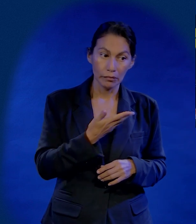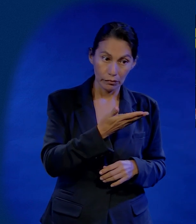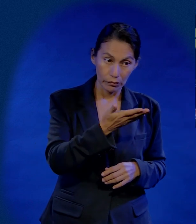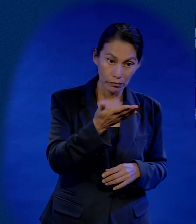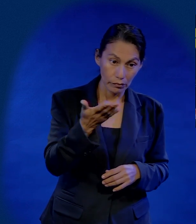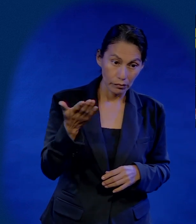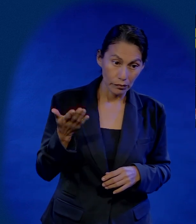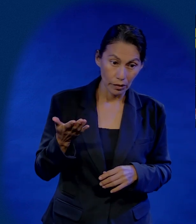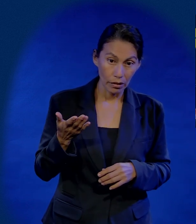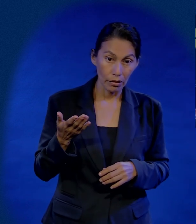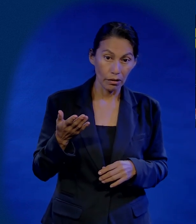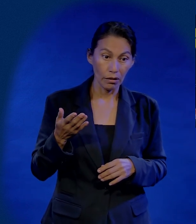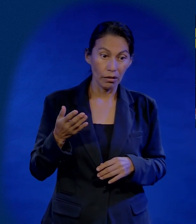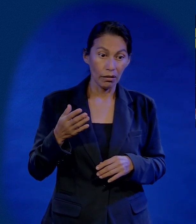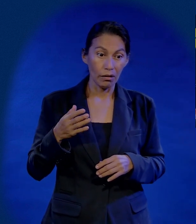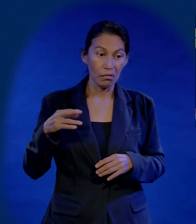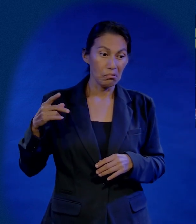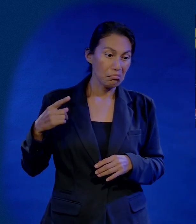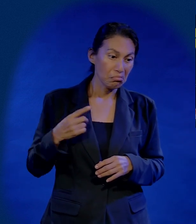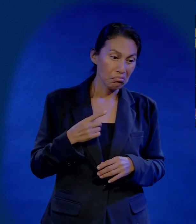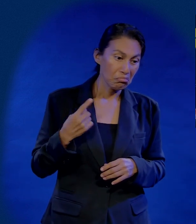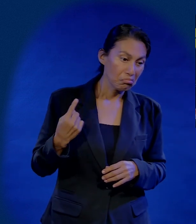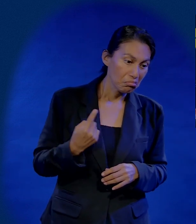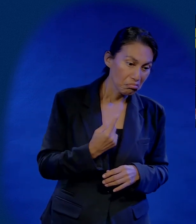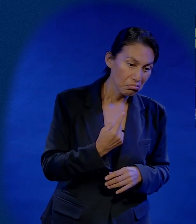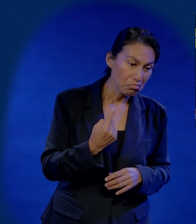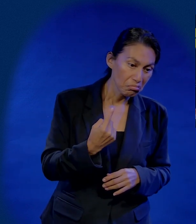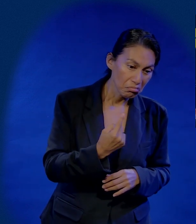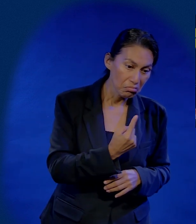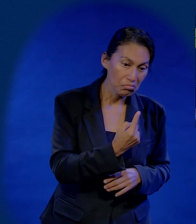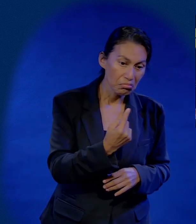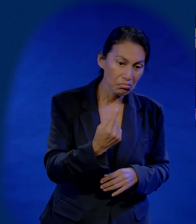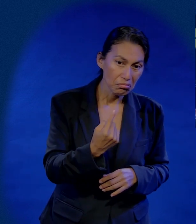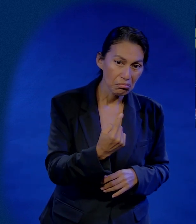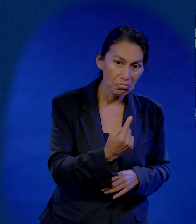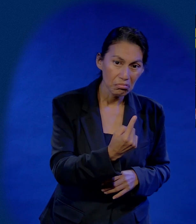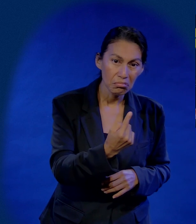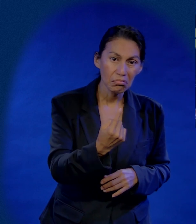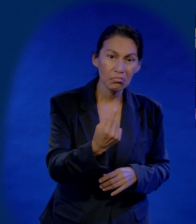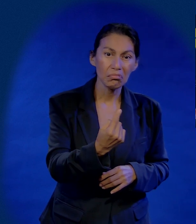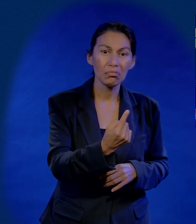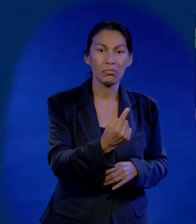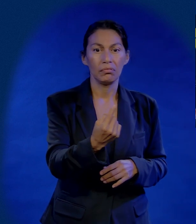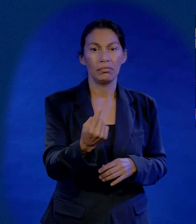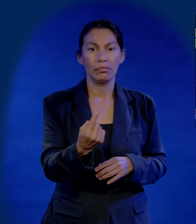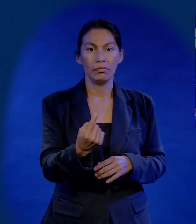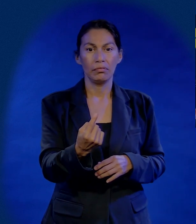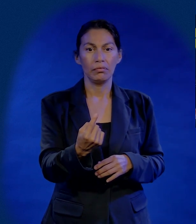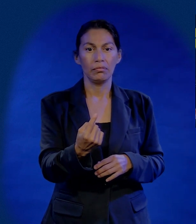seguir. Porque recorréis mar y tierra para ser un prosélito.